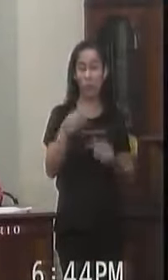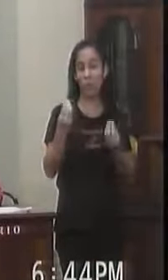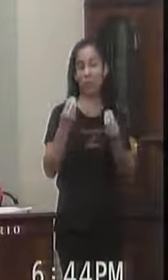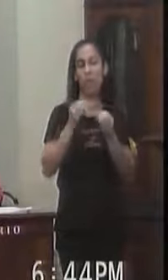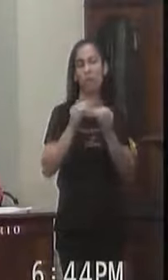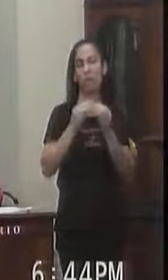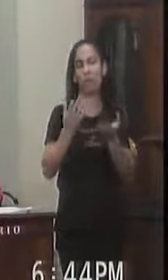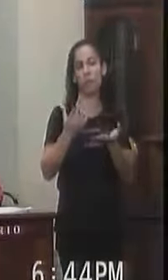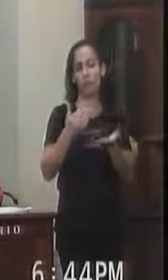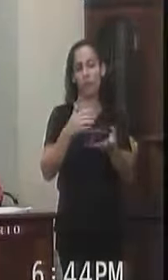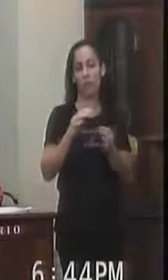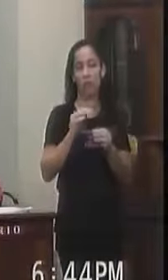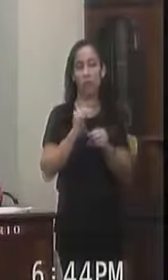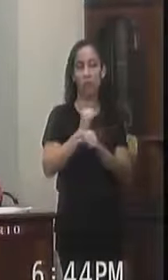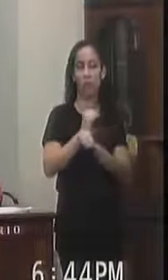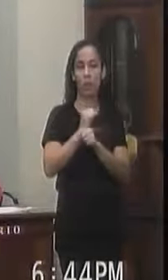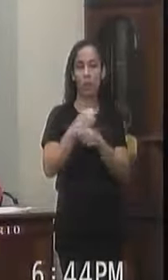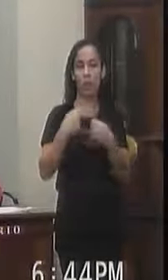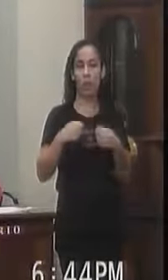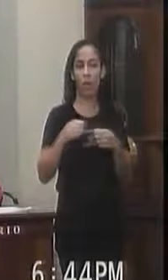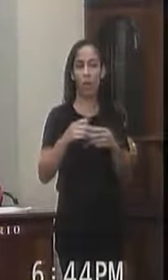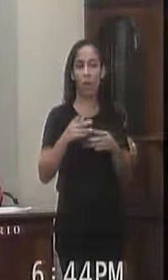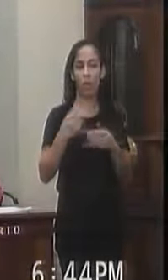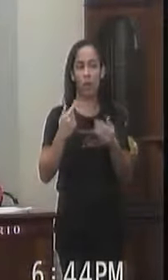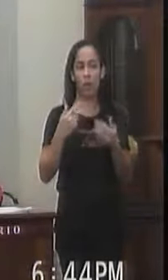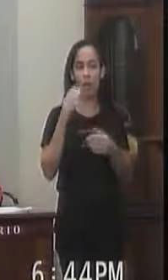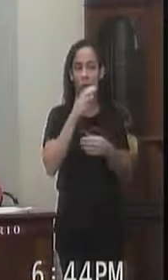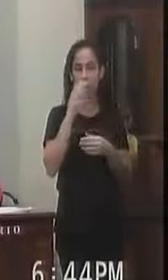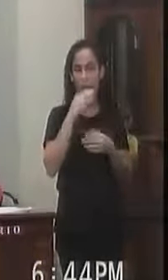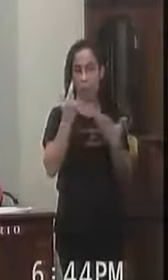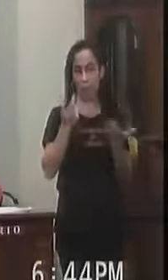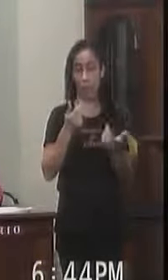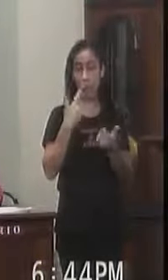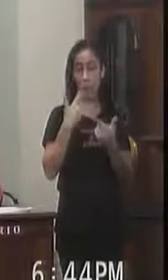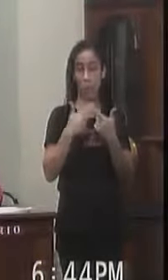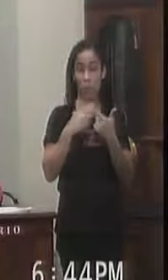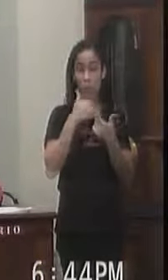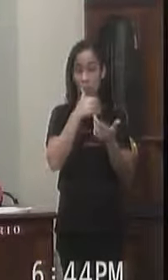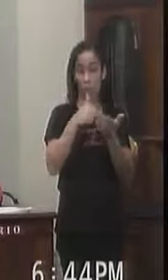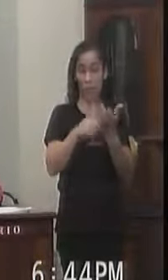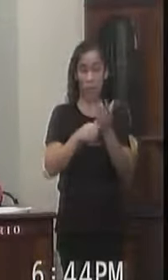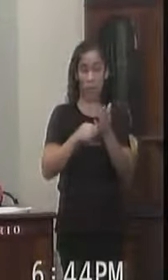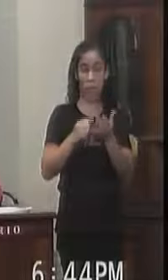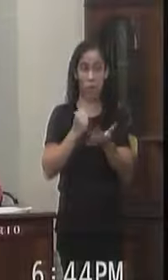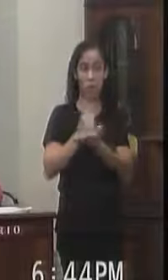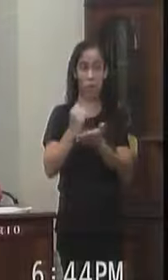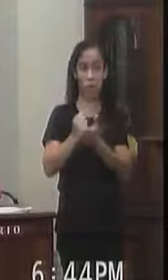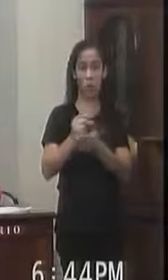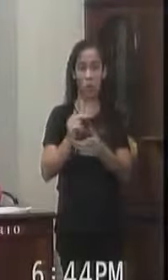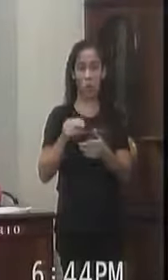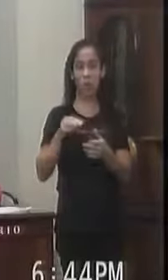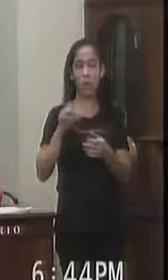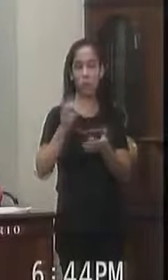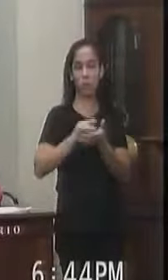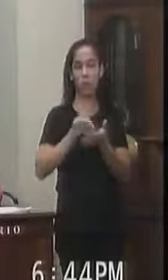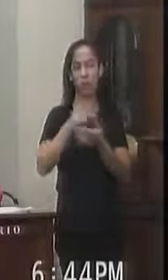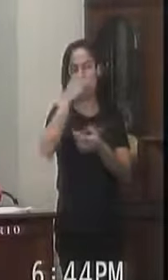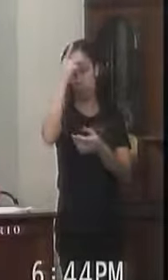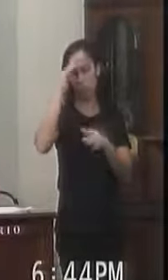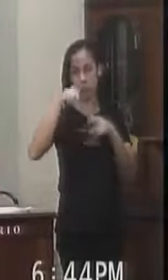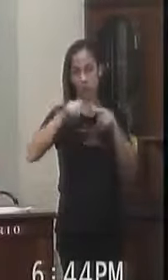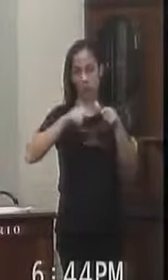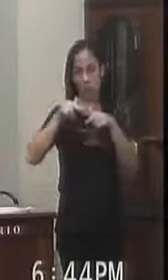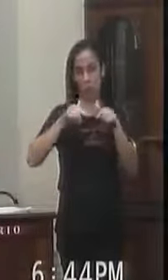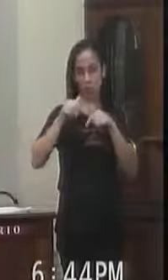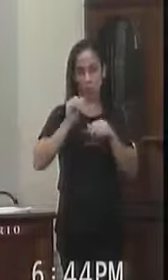A disponibilização De caráter temporário De um funcionário Que exerce a função Até que os correios Contratem em definitiva Um servidor Sala das sessões 11